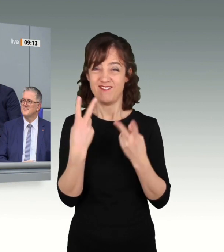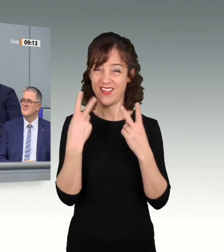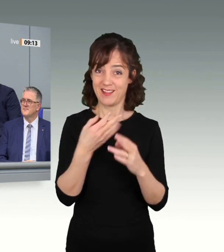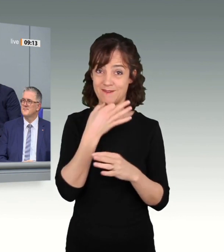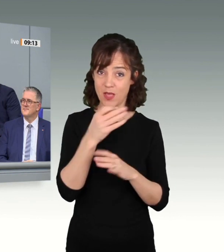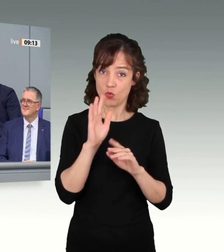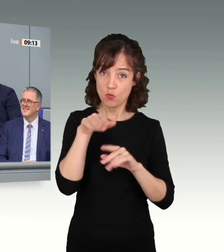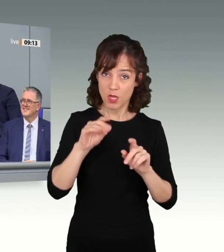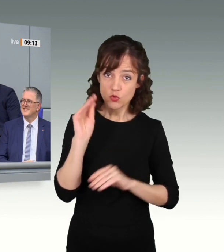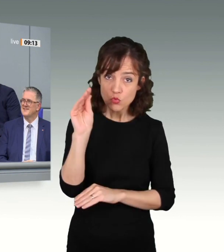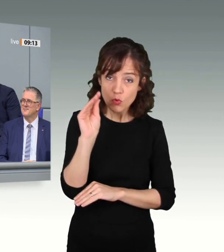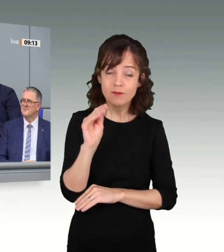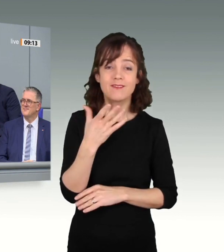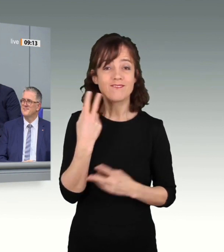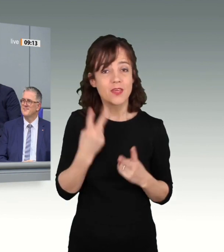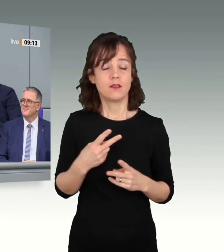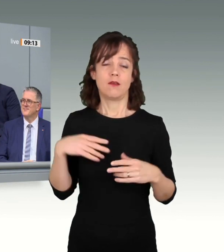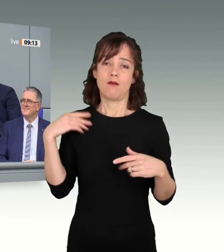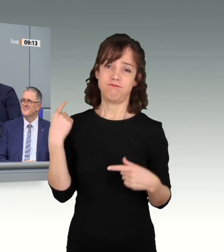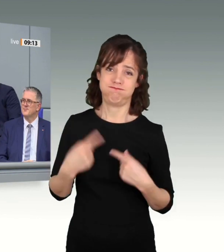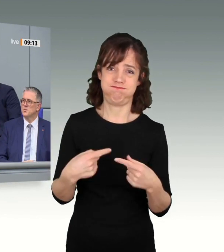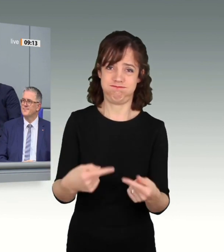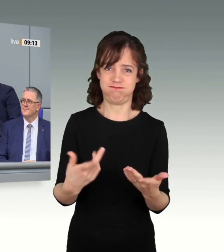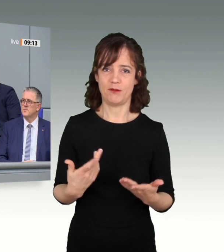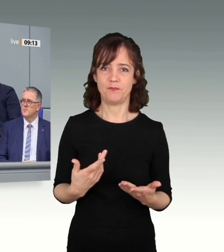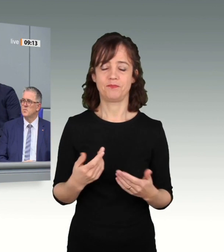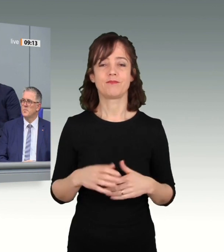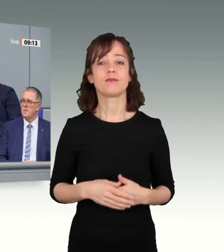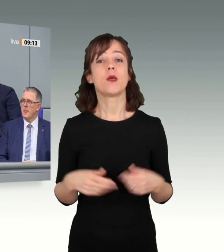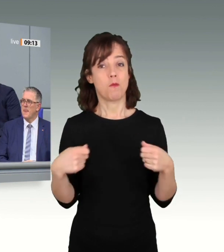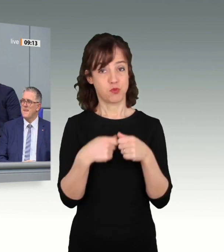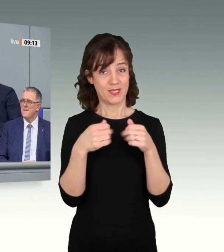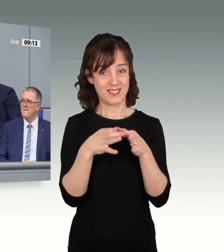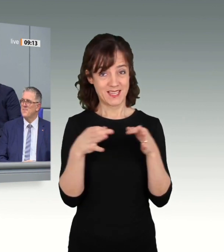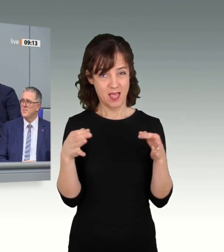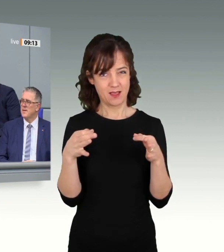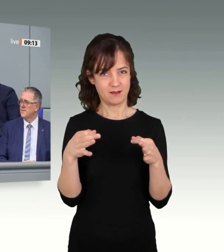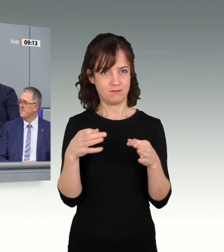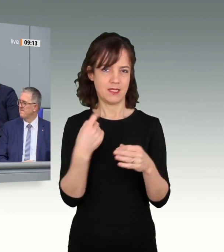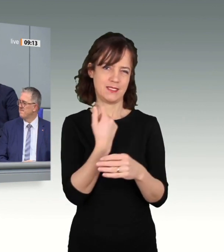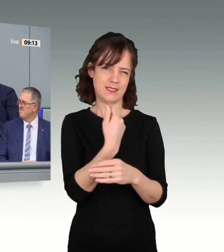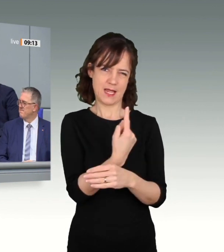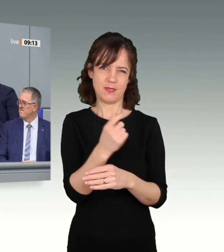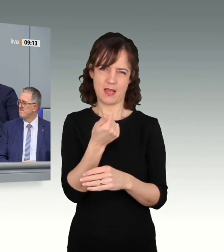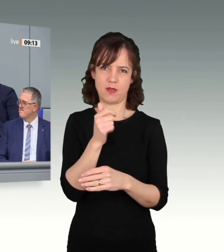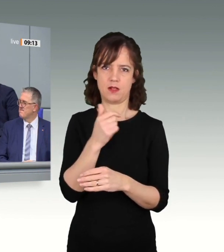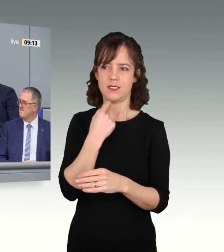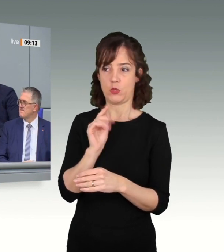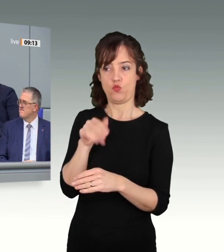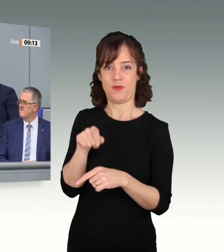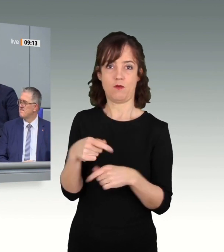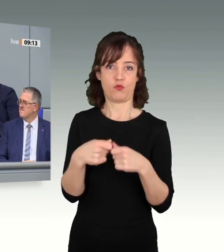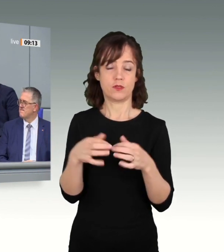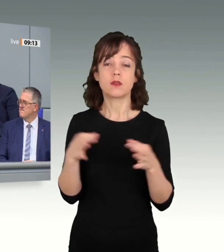auch wirklich voranzukommen. Über den Bundestag haben Sie gesagt, ich zitiere, hier ist der Ort,